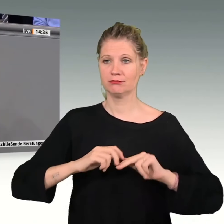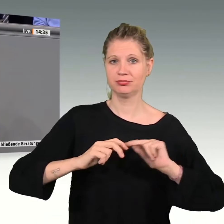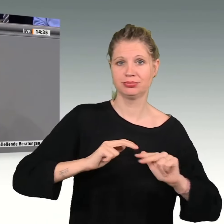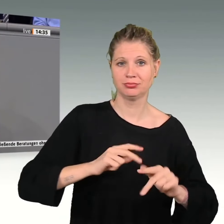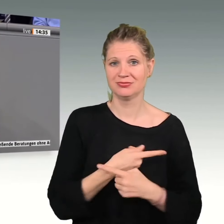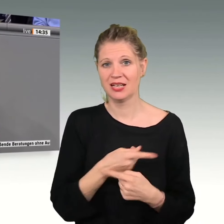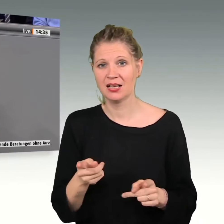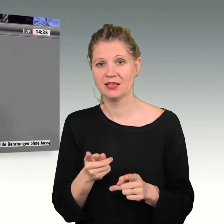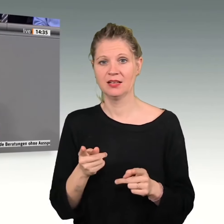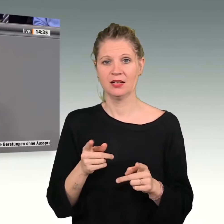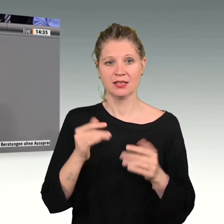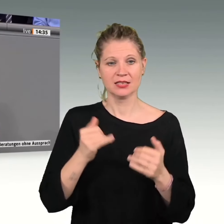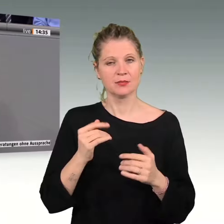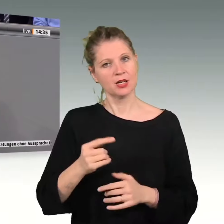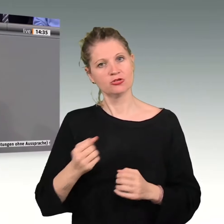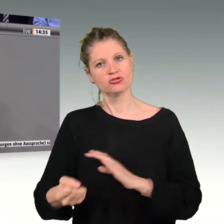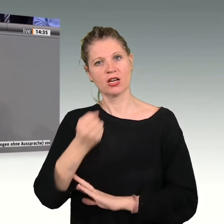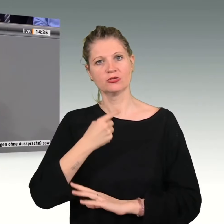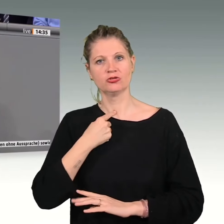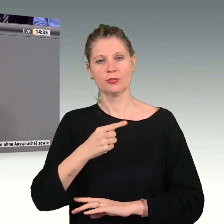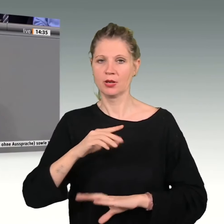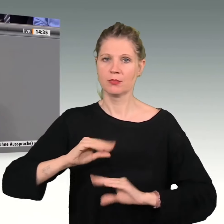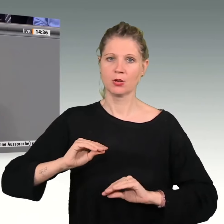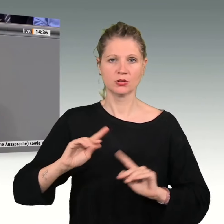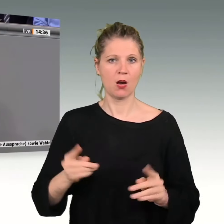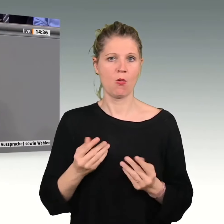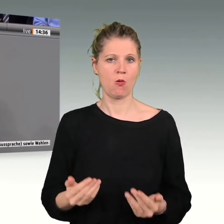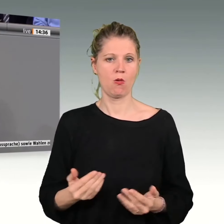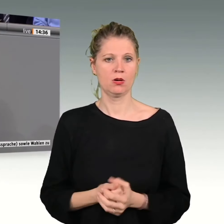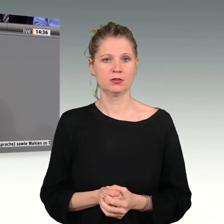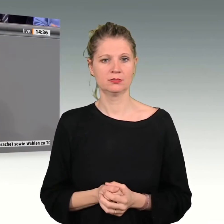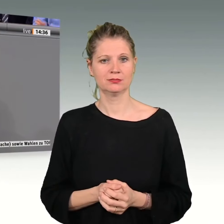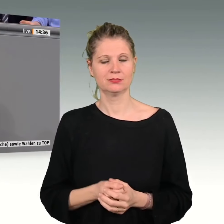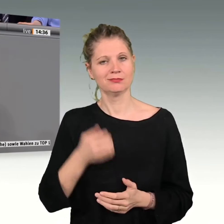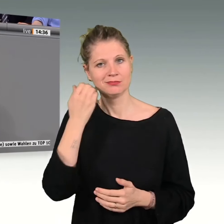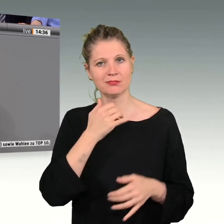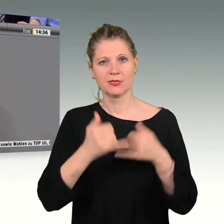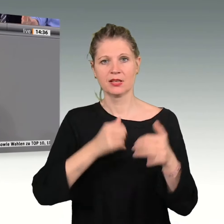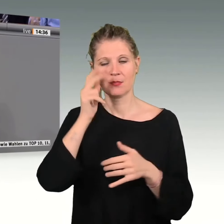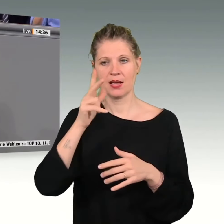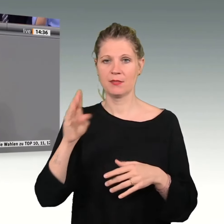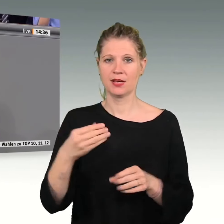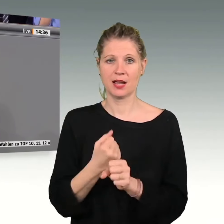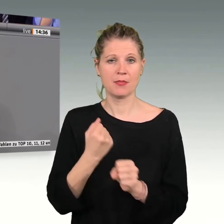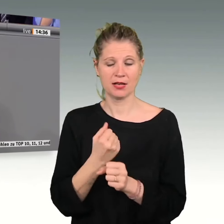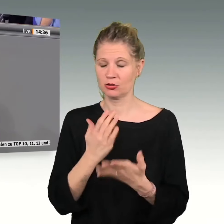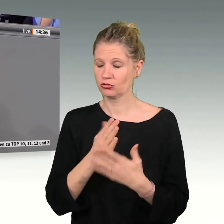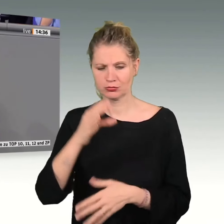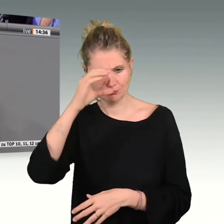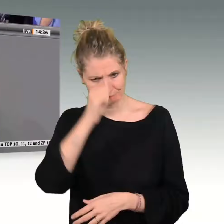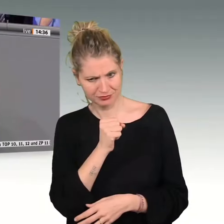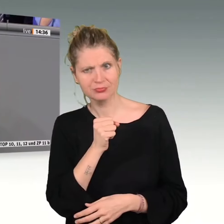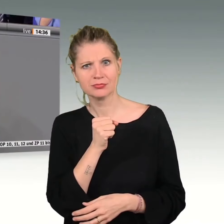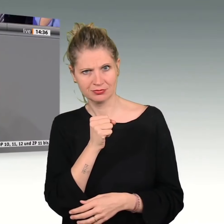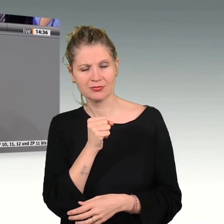haben eine starke Stimme und sie nutzen sie. Und, meine Damen und Herren, die Beschäftigten haben die Zeichen der Zeit erkannt. Sie